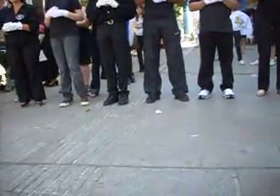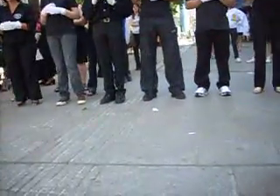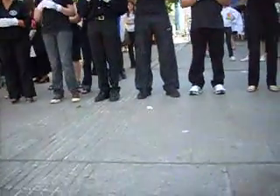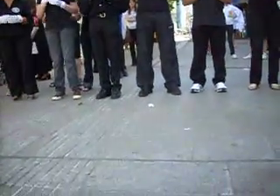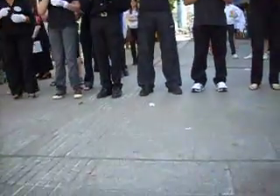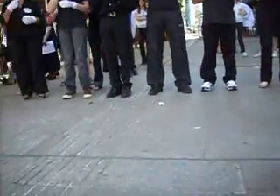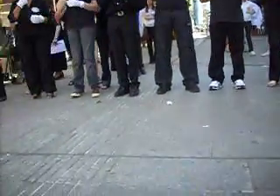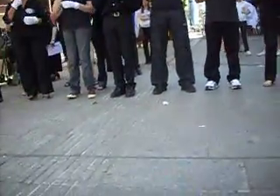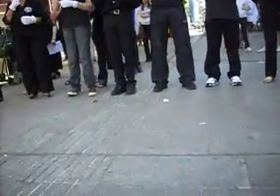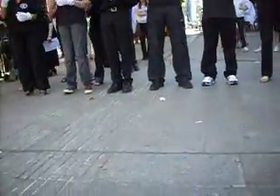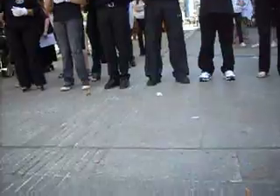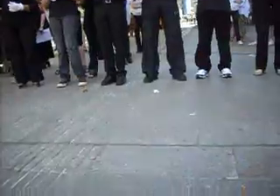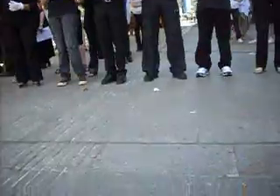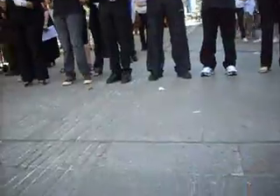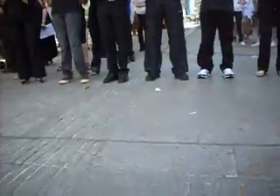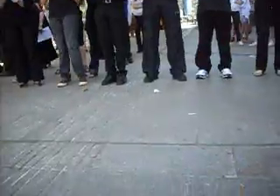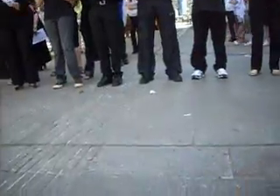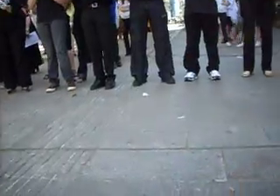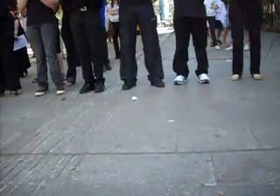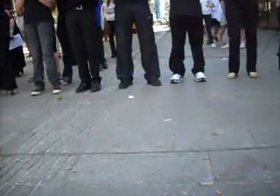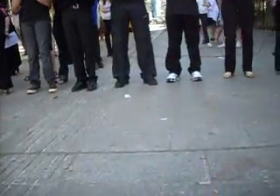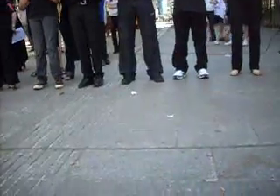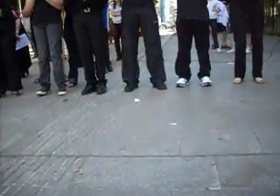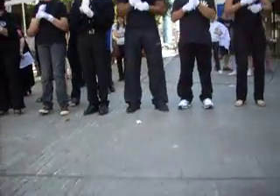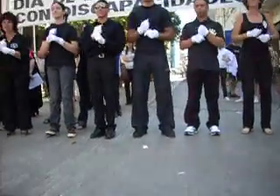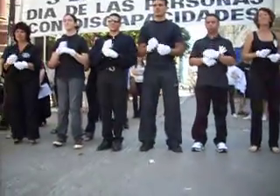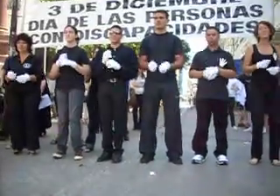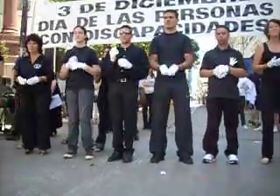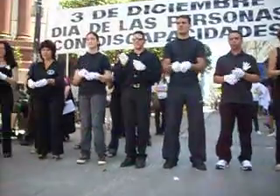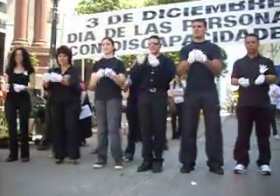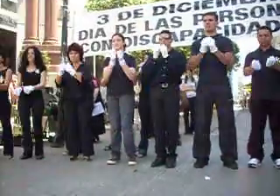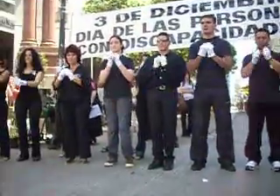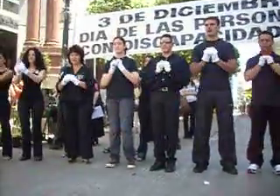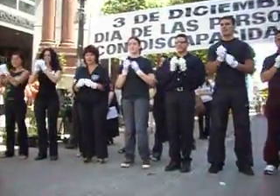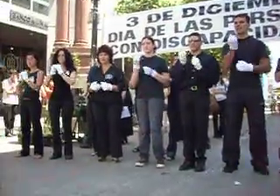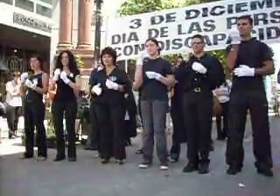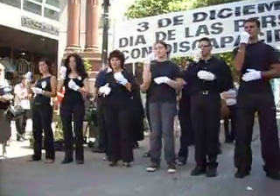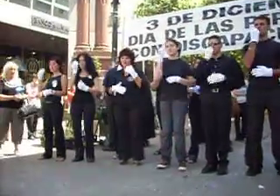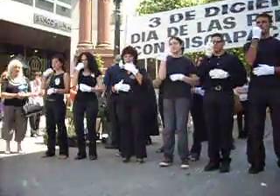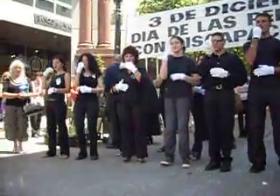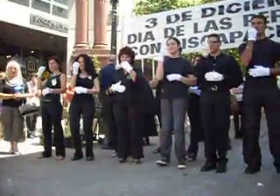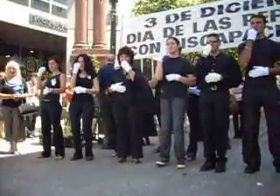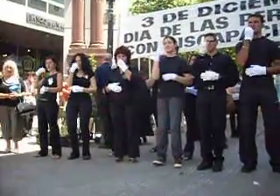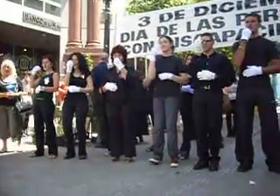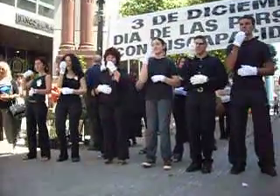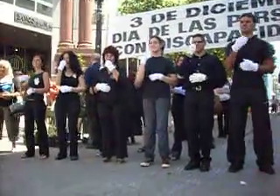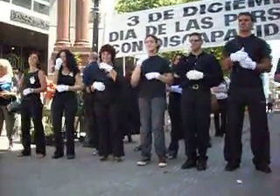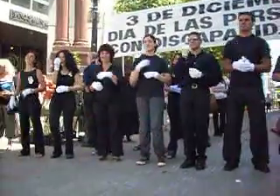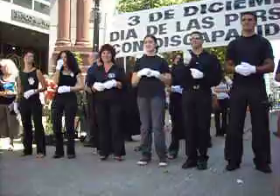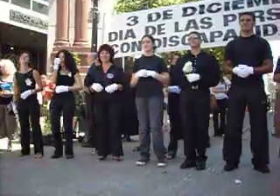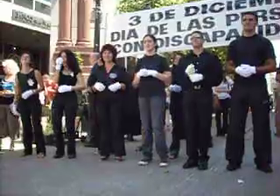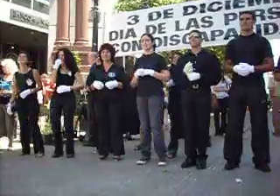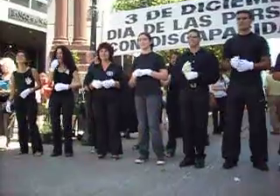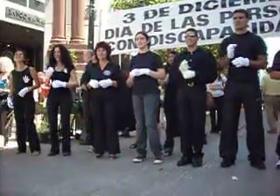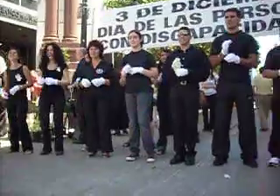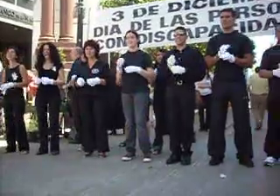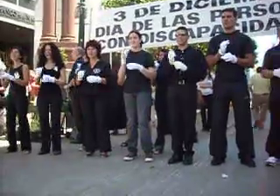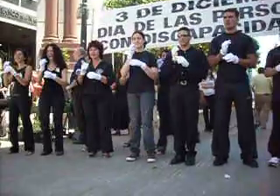tener un trabajo que me dé para vivir. Que nunca